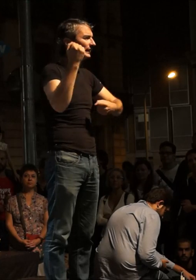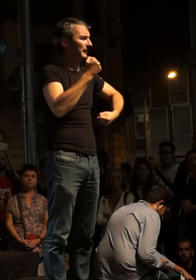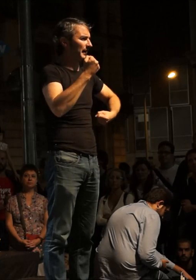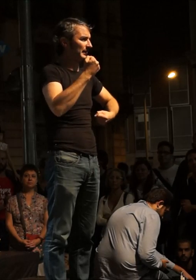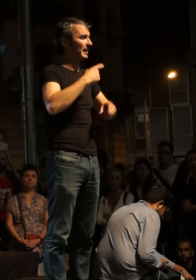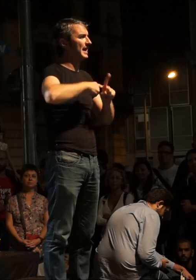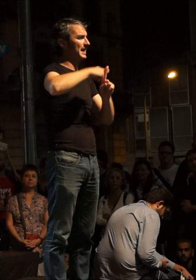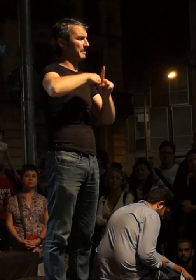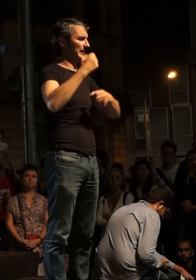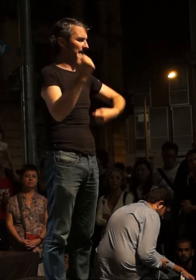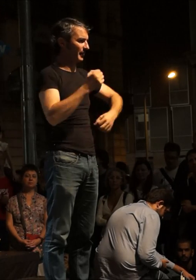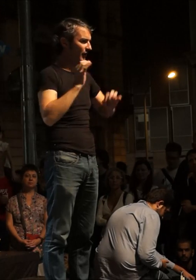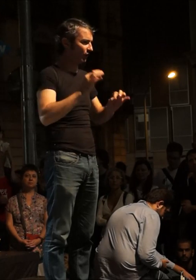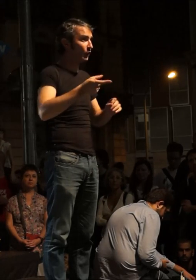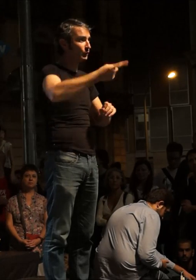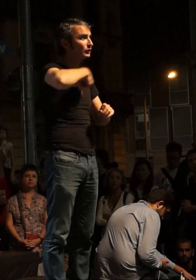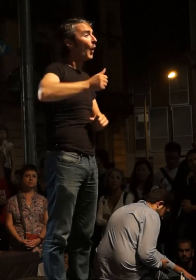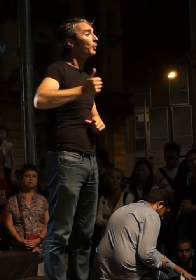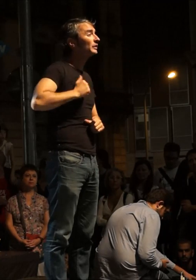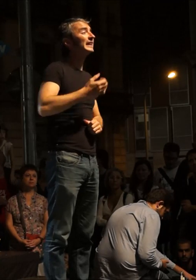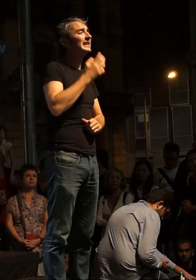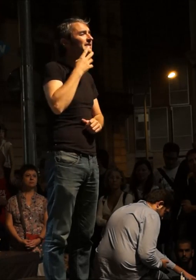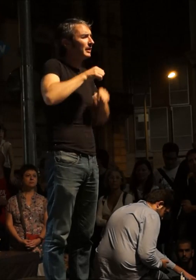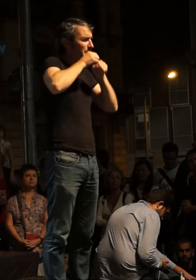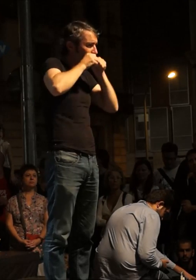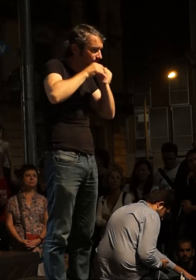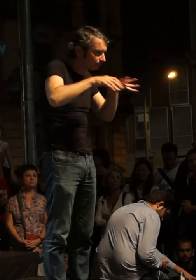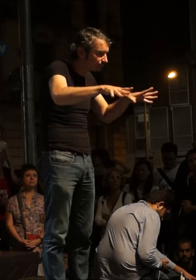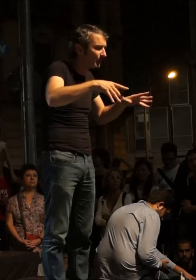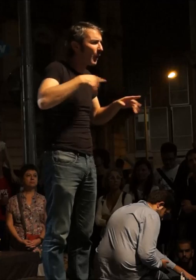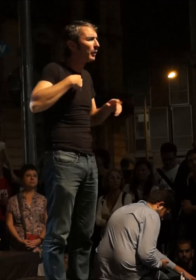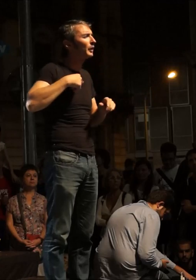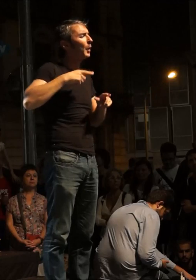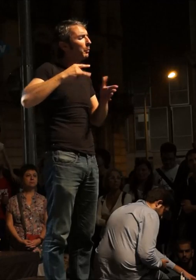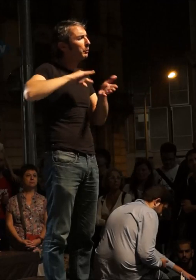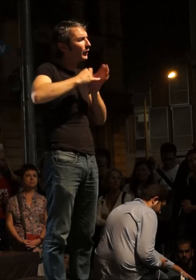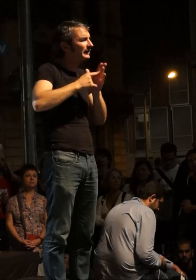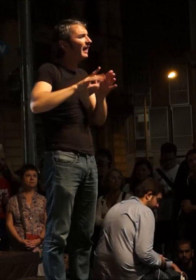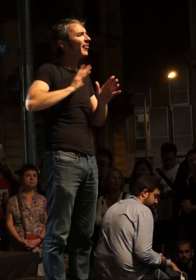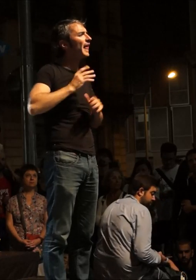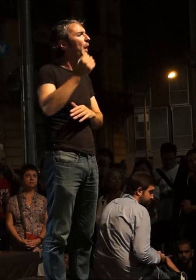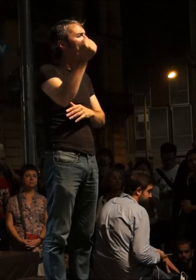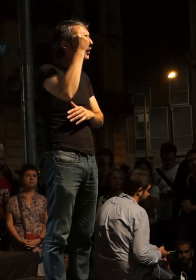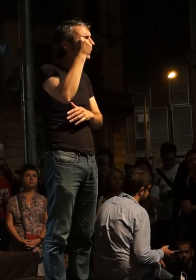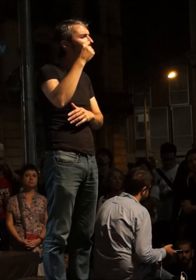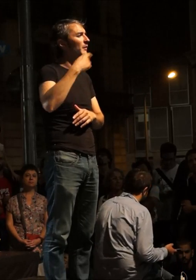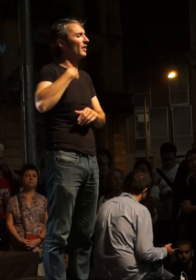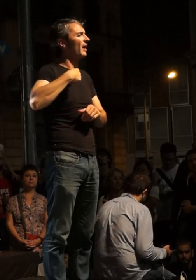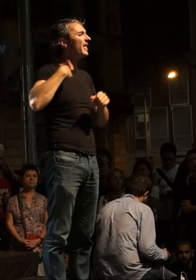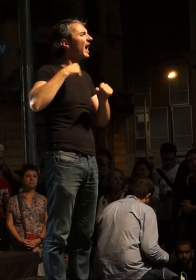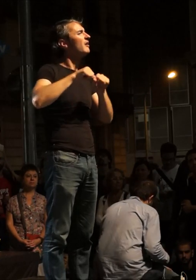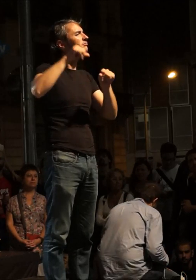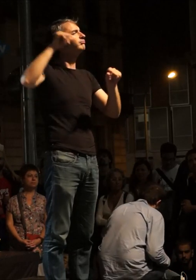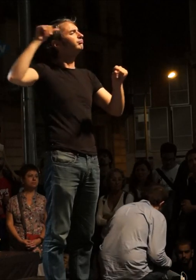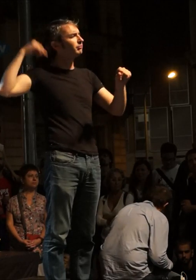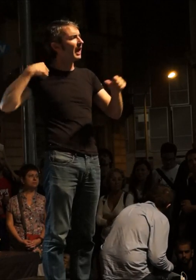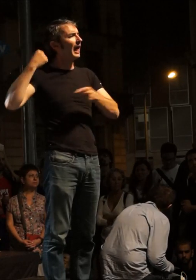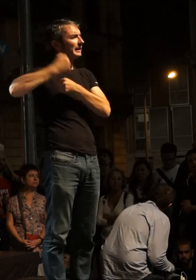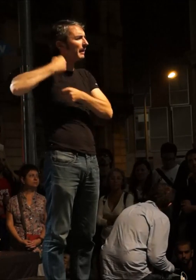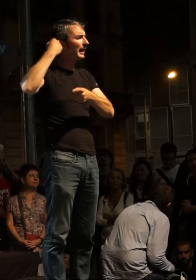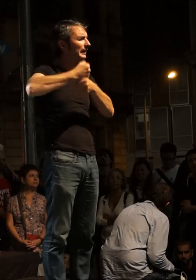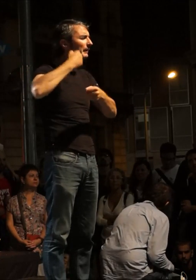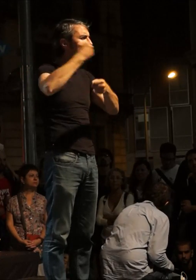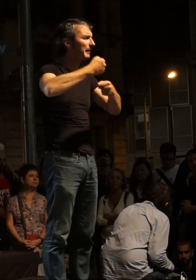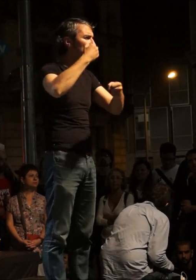Som l'oportunitat si sabem desplegar correctament el projecte de sobiranies que molta gent ja fa temps que està treballant a nivell